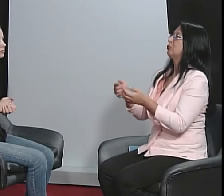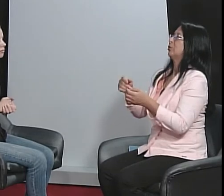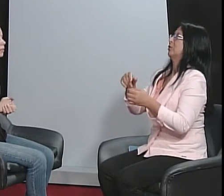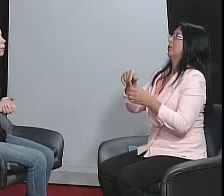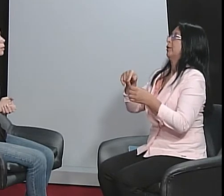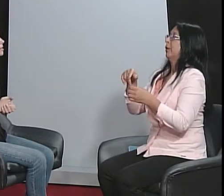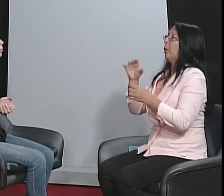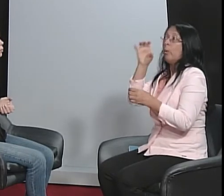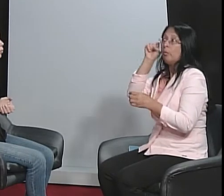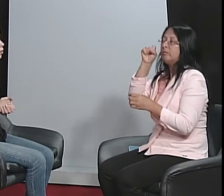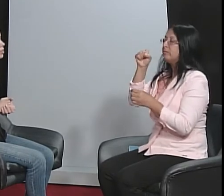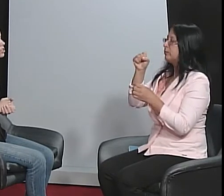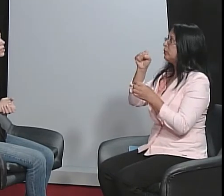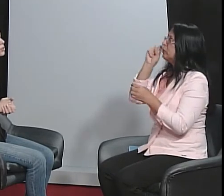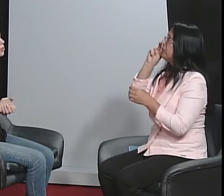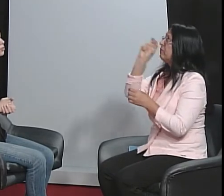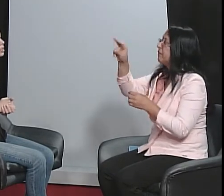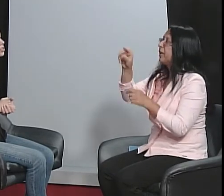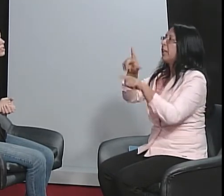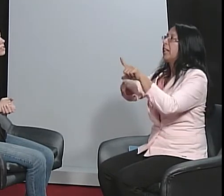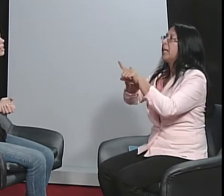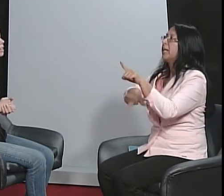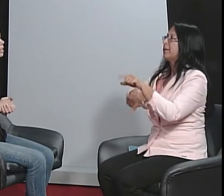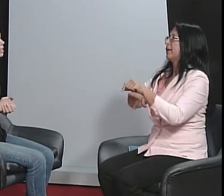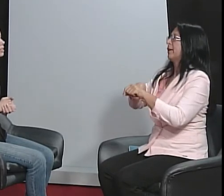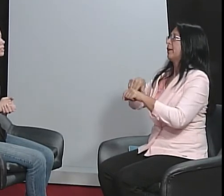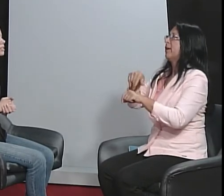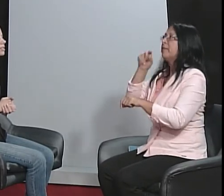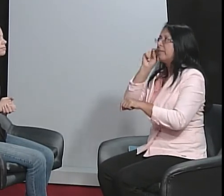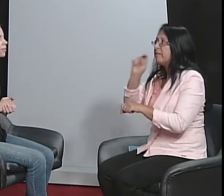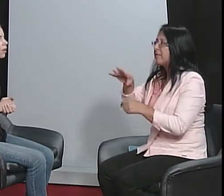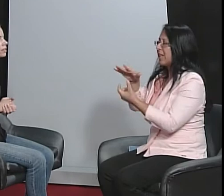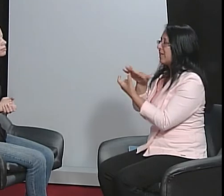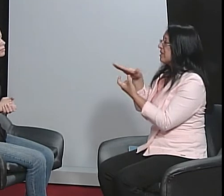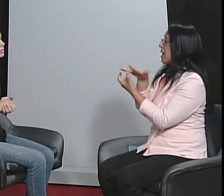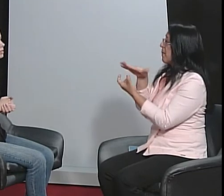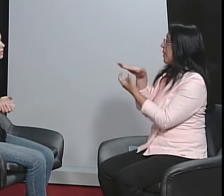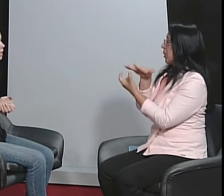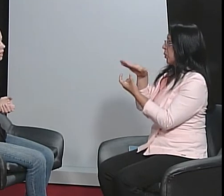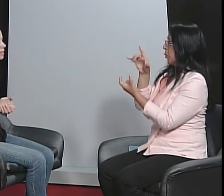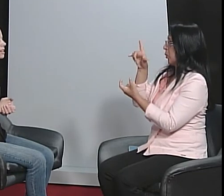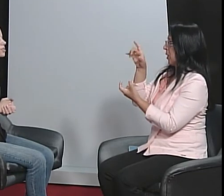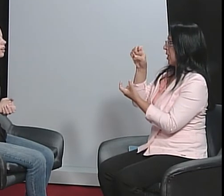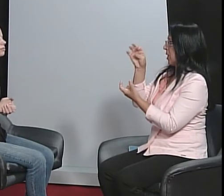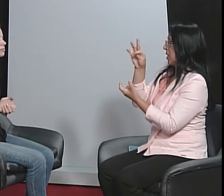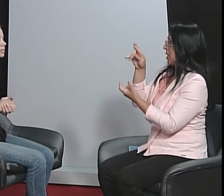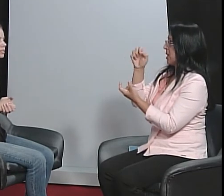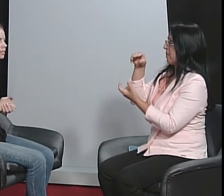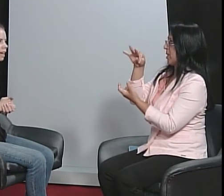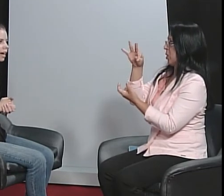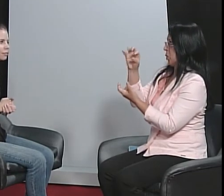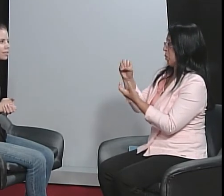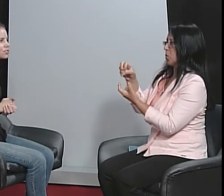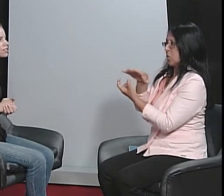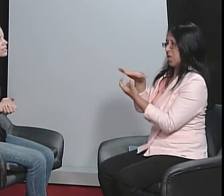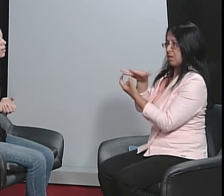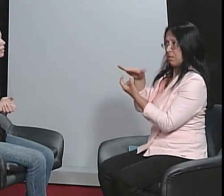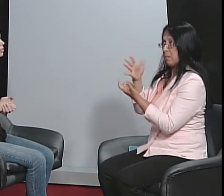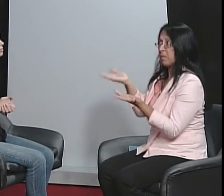Por exemplo, hoje, os ouvintes olham letras, olham tablets, olham...